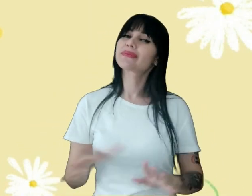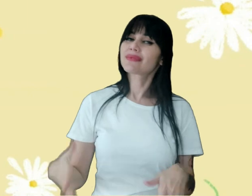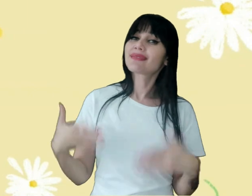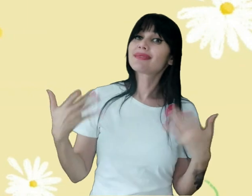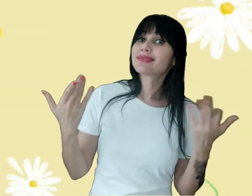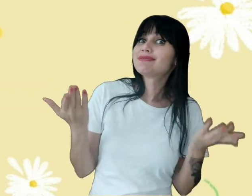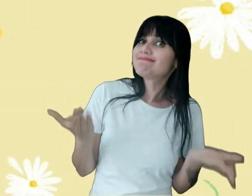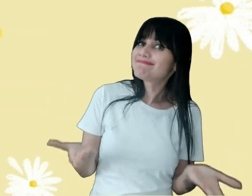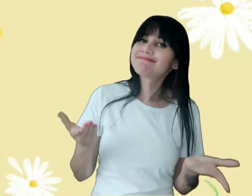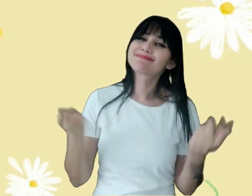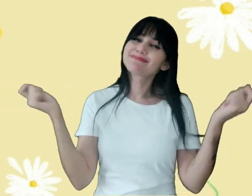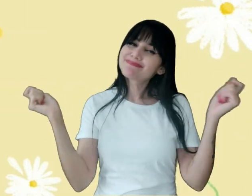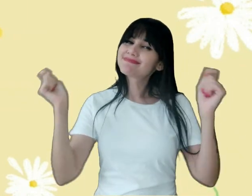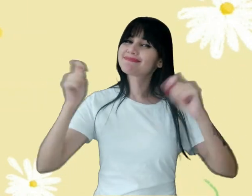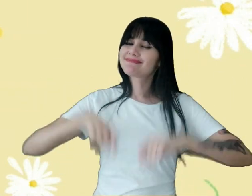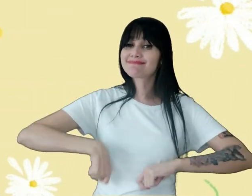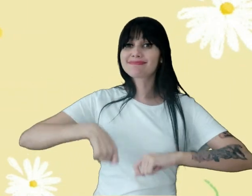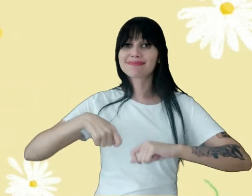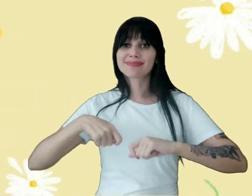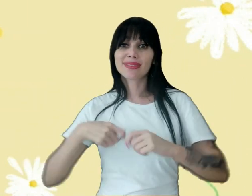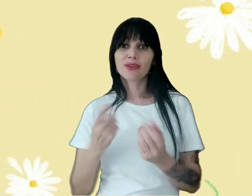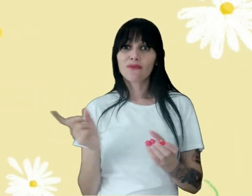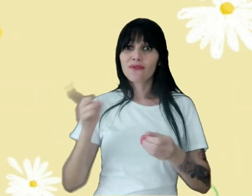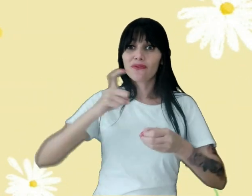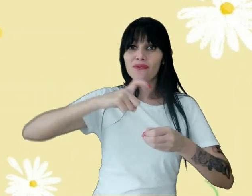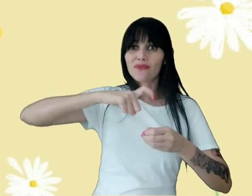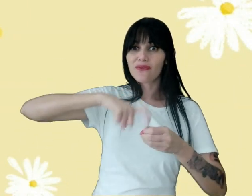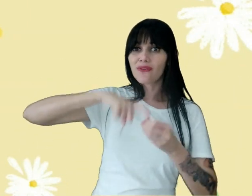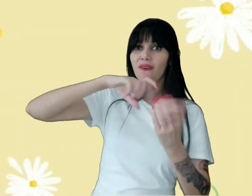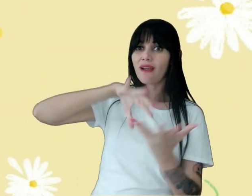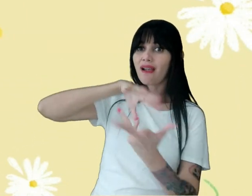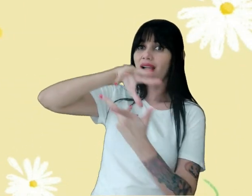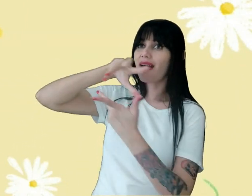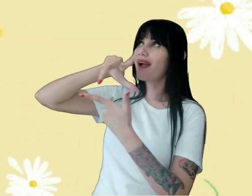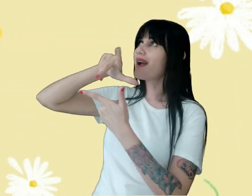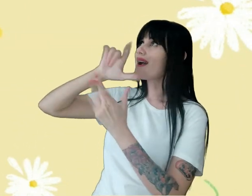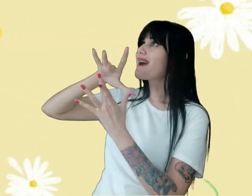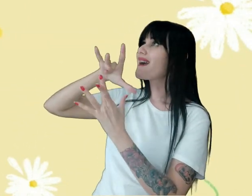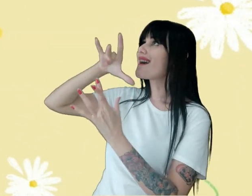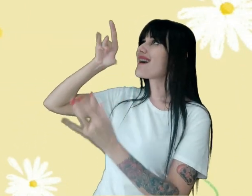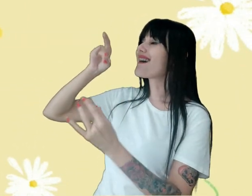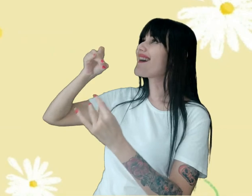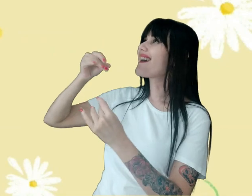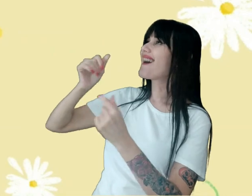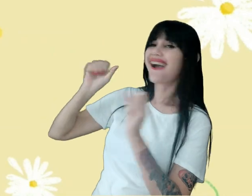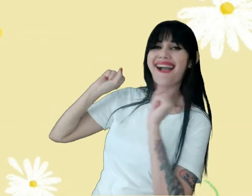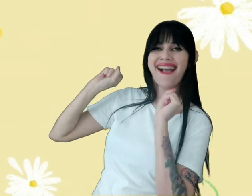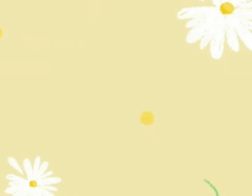Podermos voltar Vitoriosos Para o plano espiritual Para o plano espiritual Para o plano espiritual